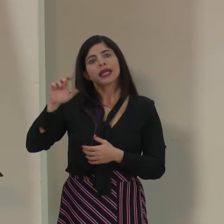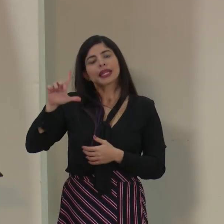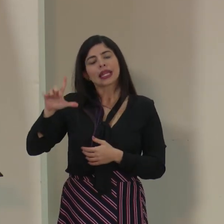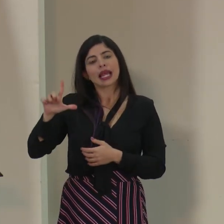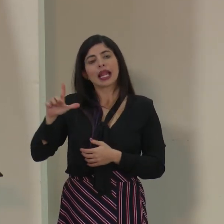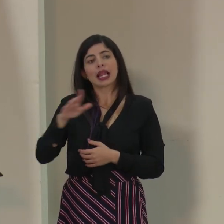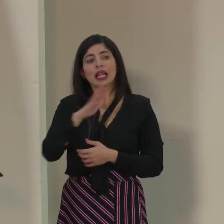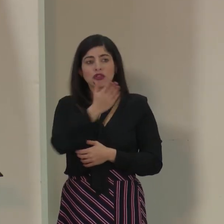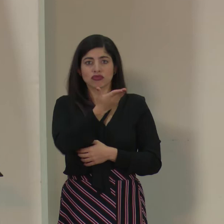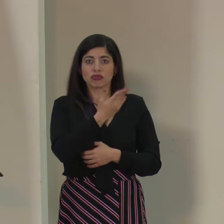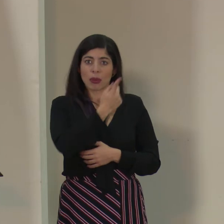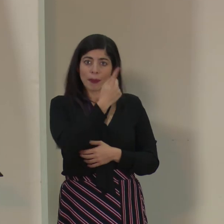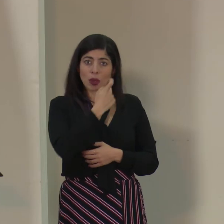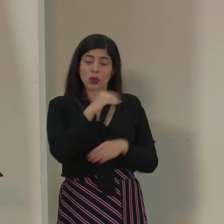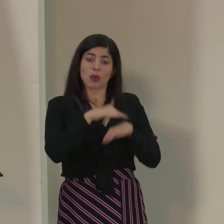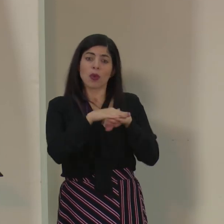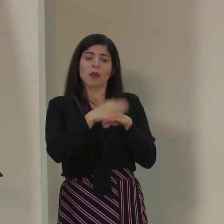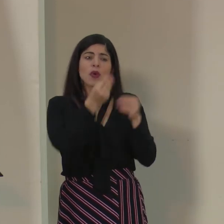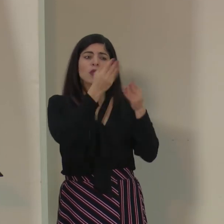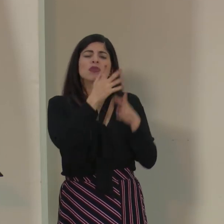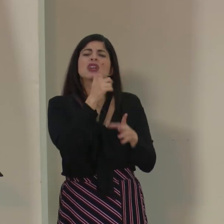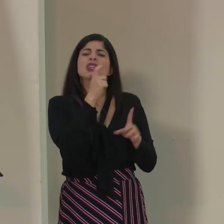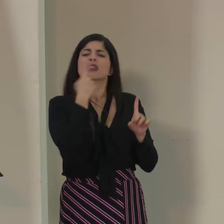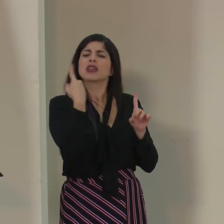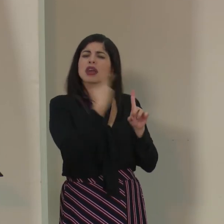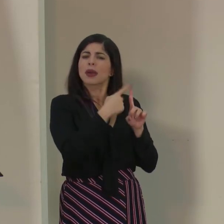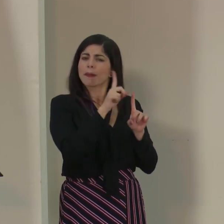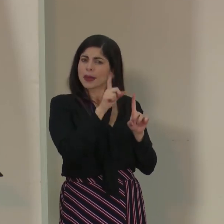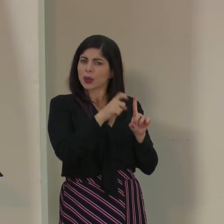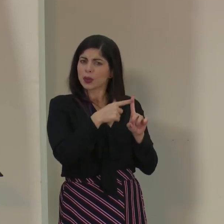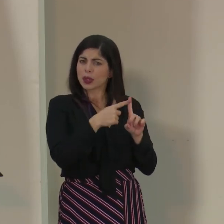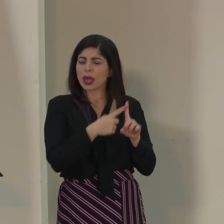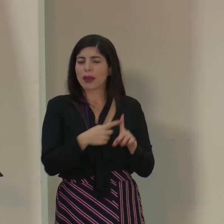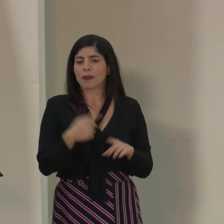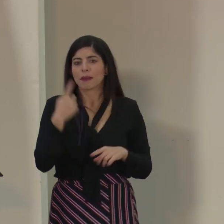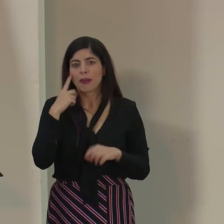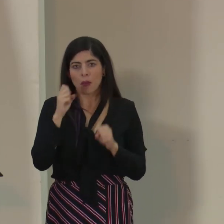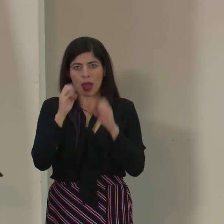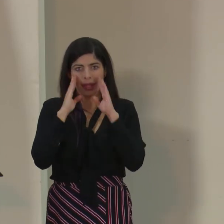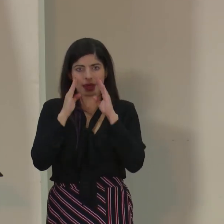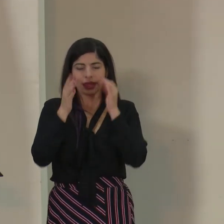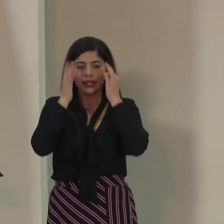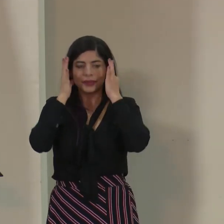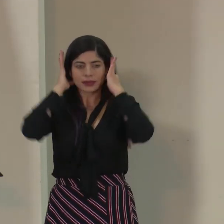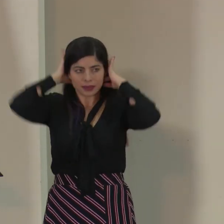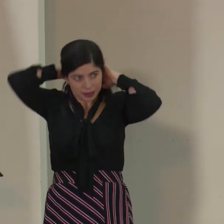nos indica hacia quién va dirigida la pregunta para que sea atendida.